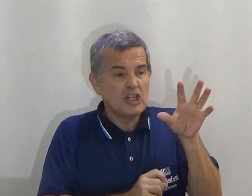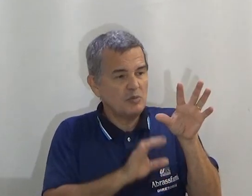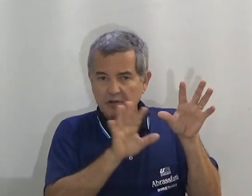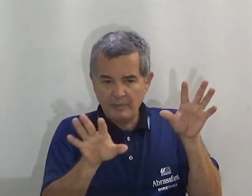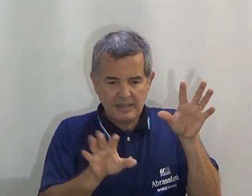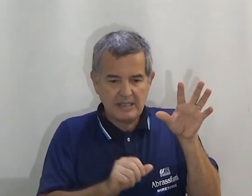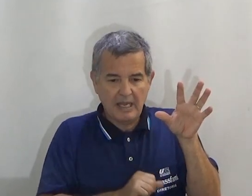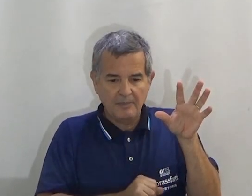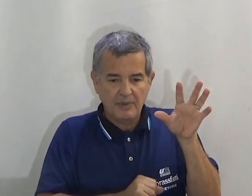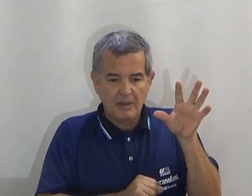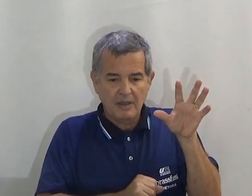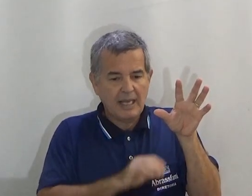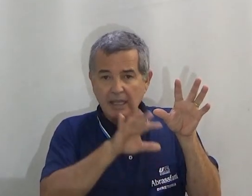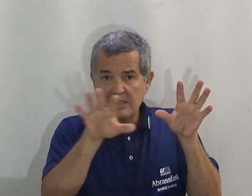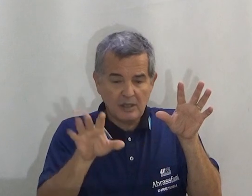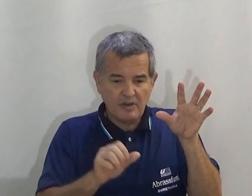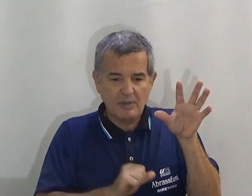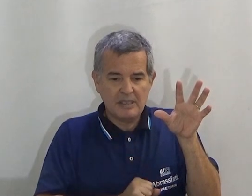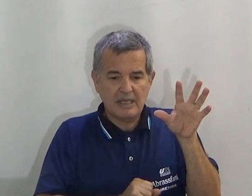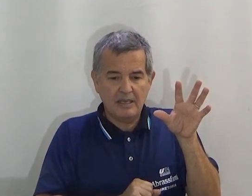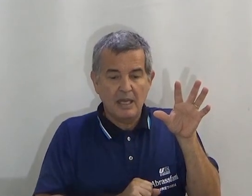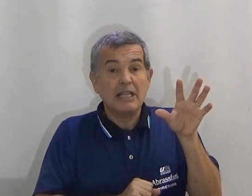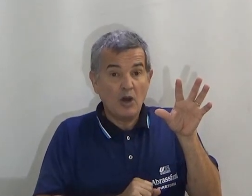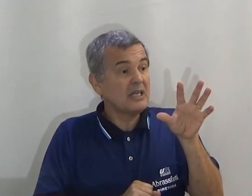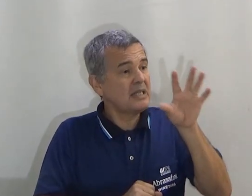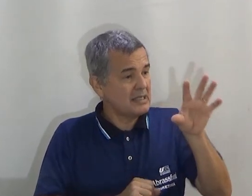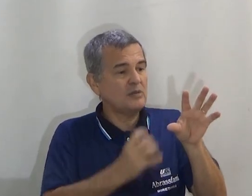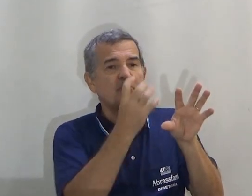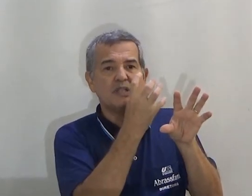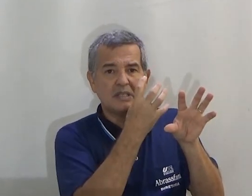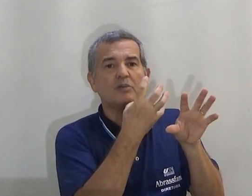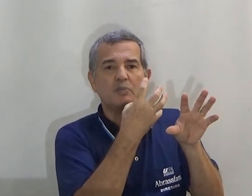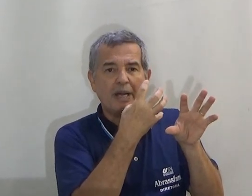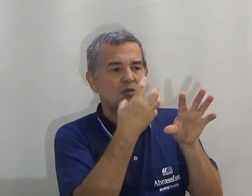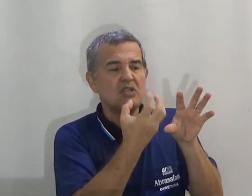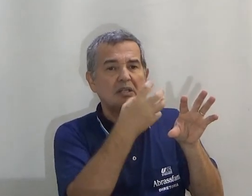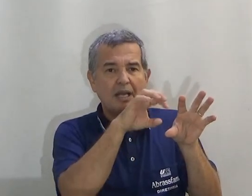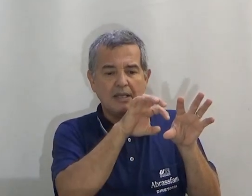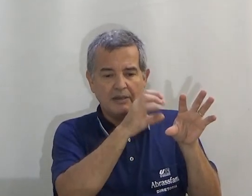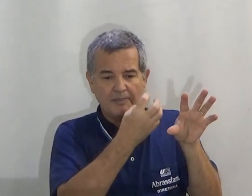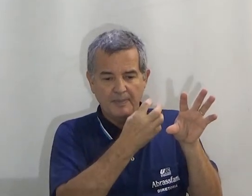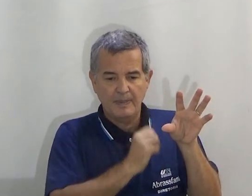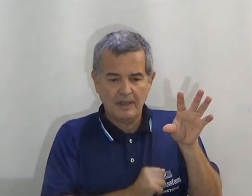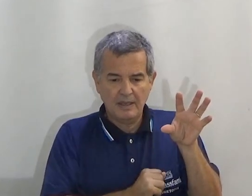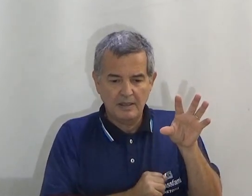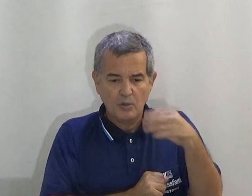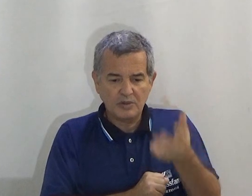O ritmo. Não vai precisar. Cadência. Não vai precisar. Na organização de posição de espaço. Sim. Está aqui.